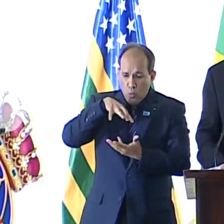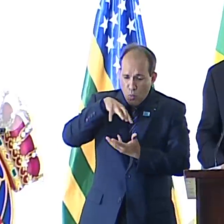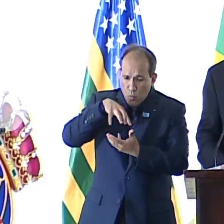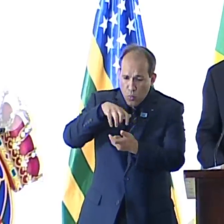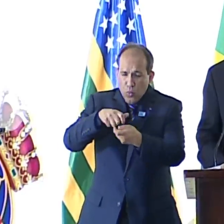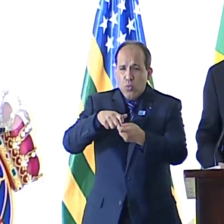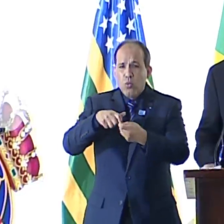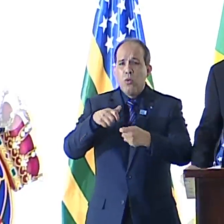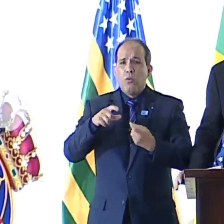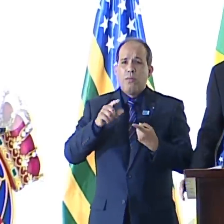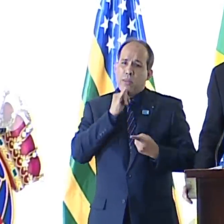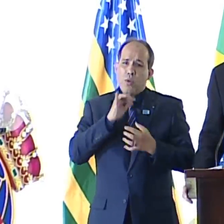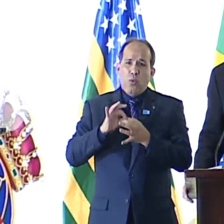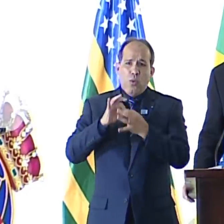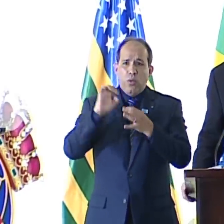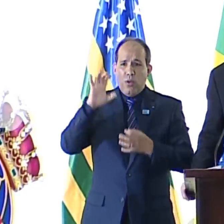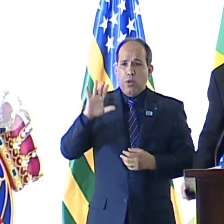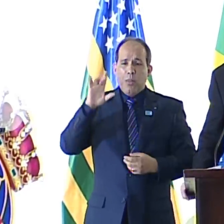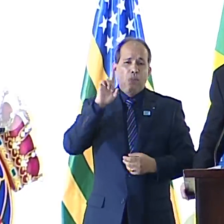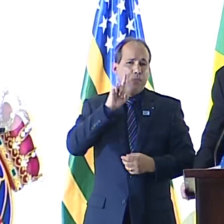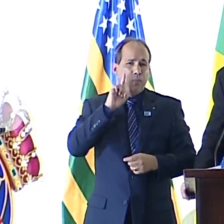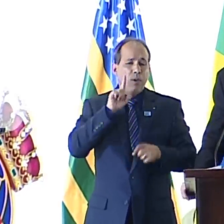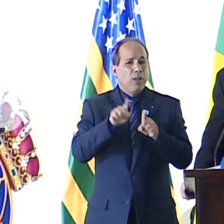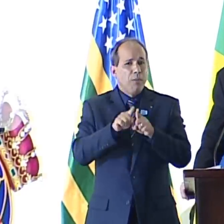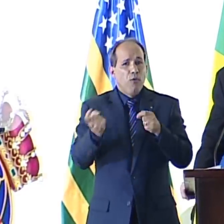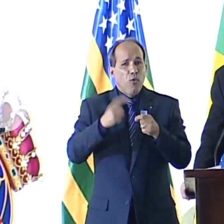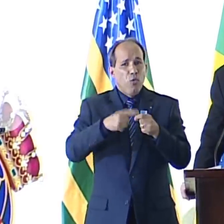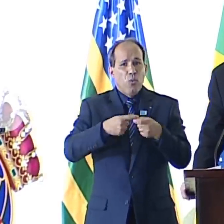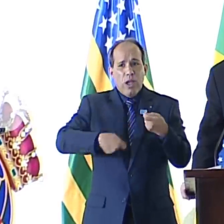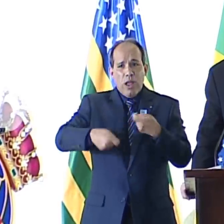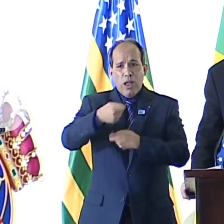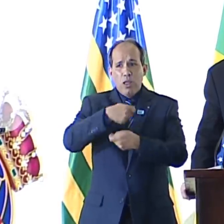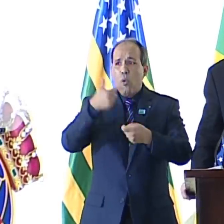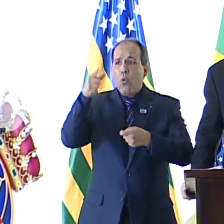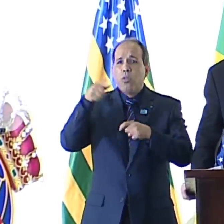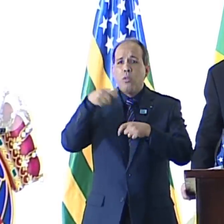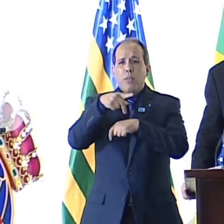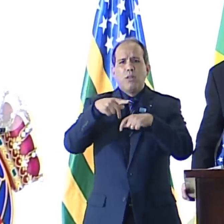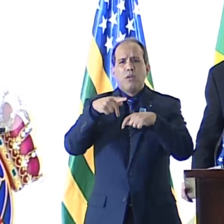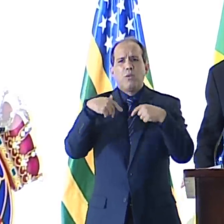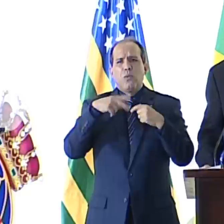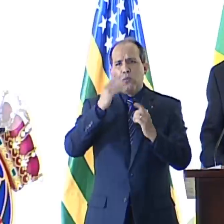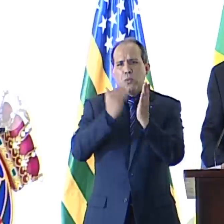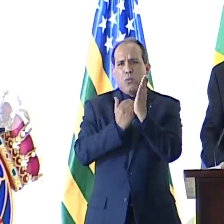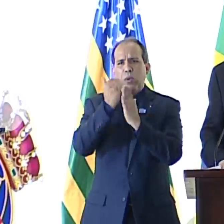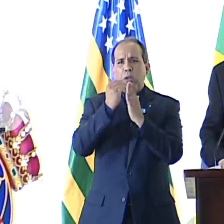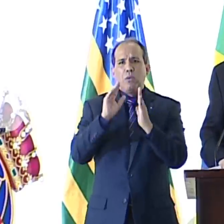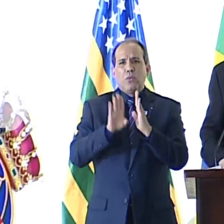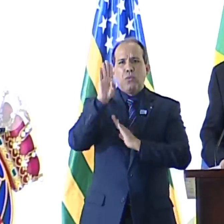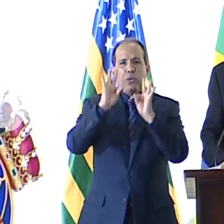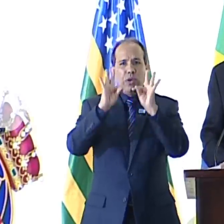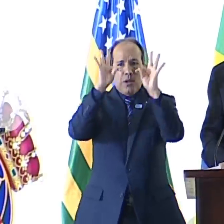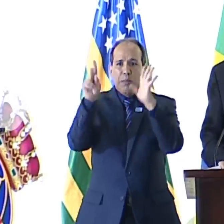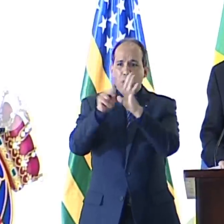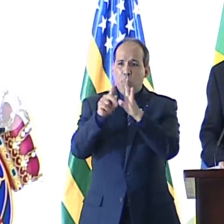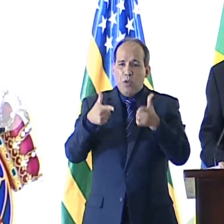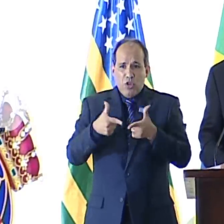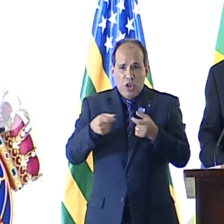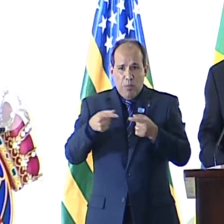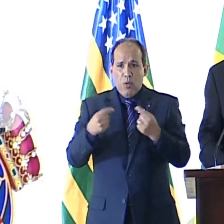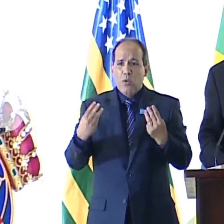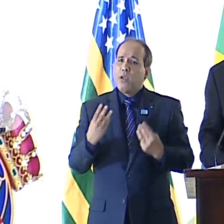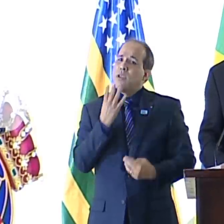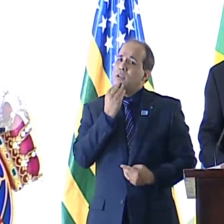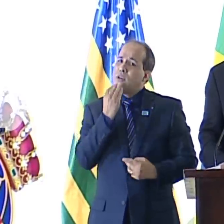Europeia e Estados Unidos. Restauramos as relações com países de alta tecnologia, como Israel e o Japão. Criamos parcerias com